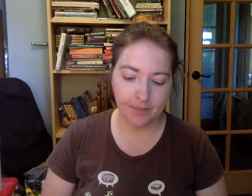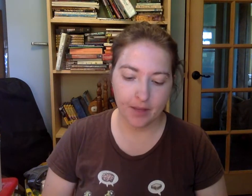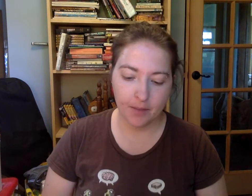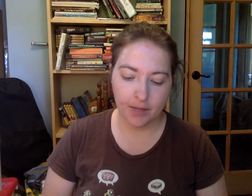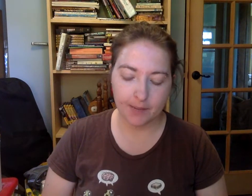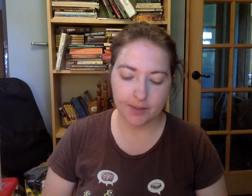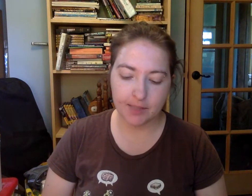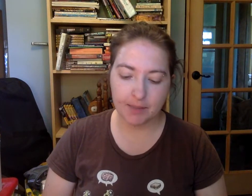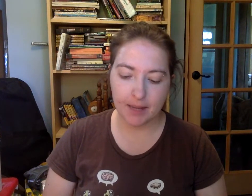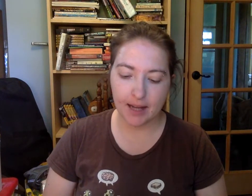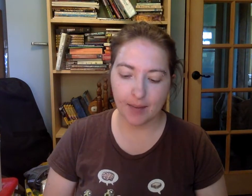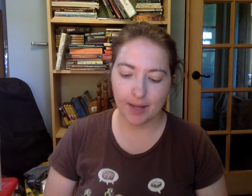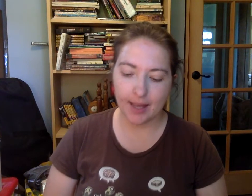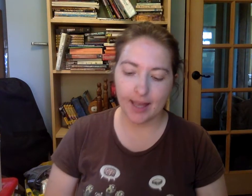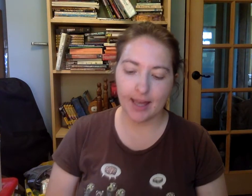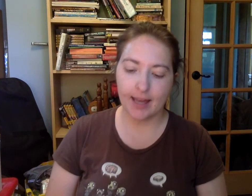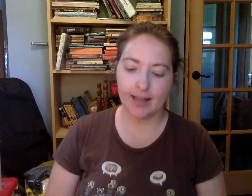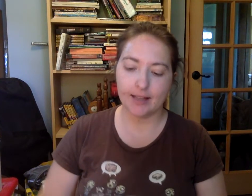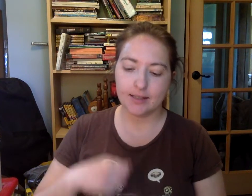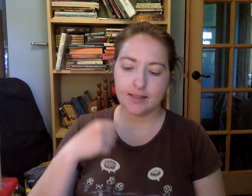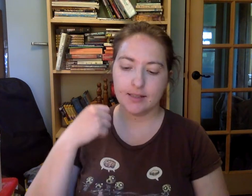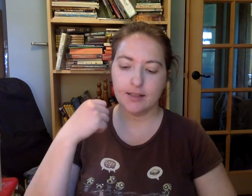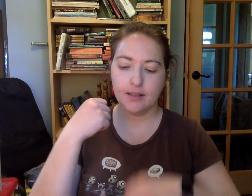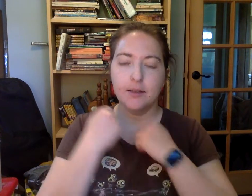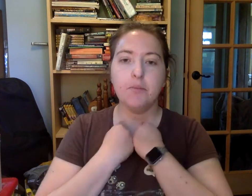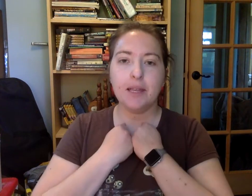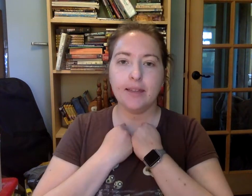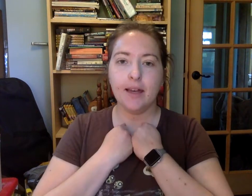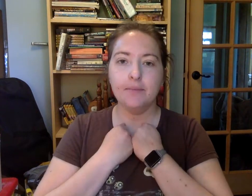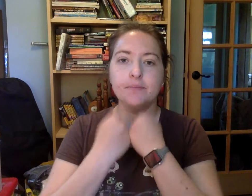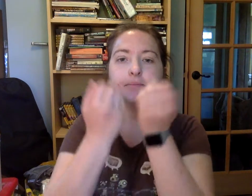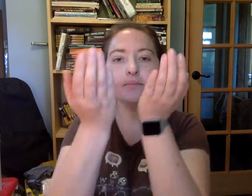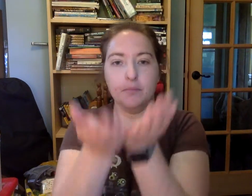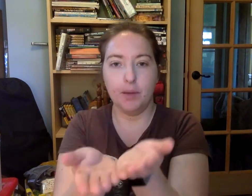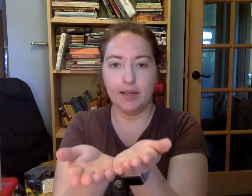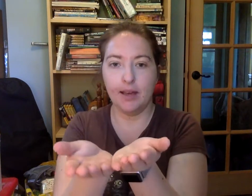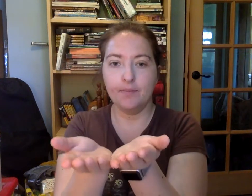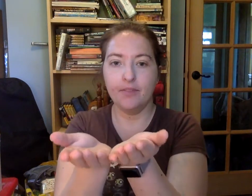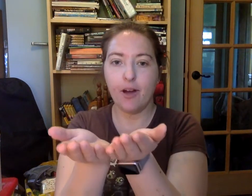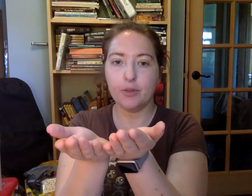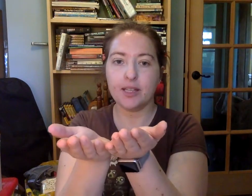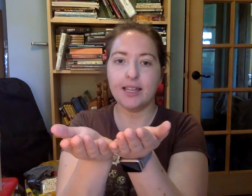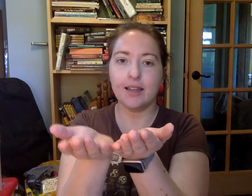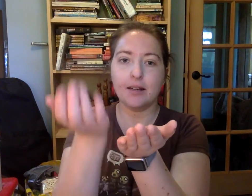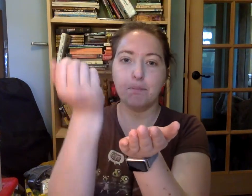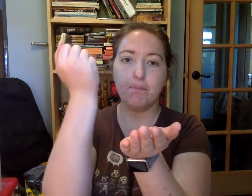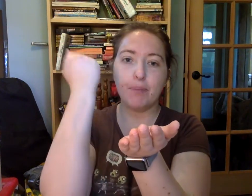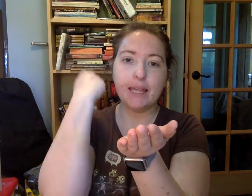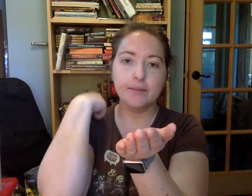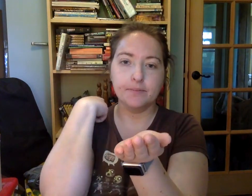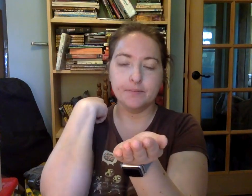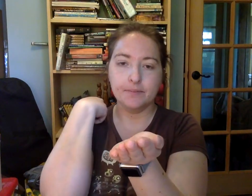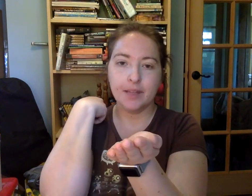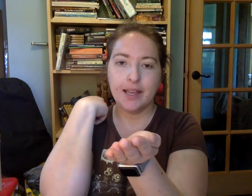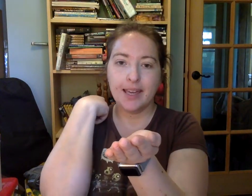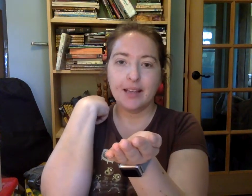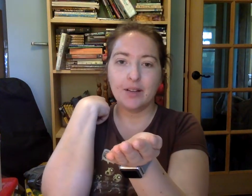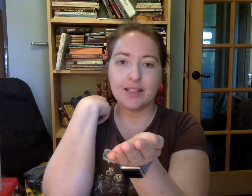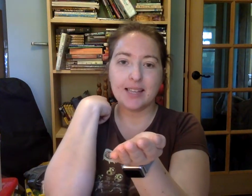Por ejemplo, si mi palabra es piña, piña, vamos a quitar pi, y lo que se